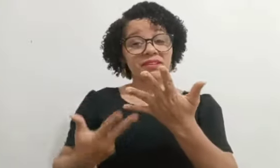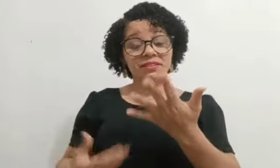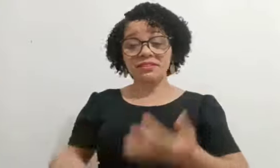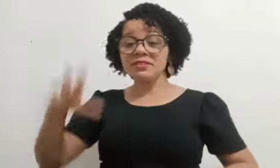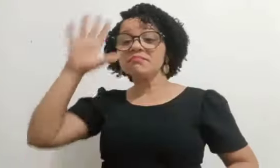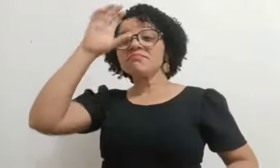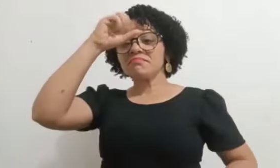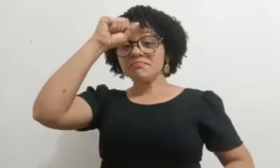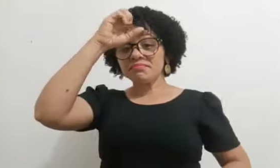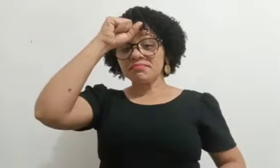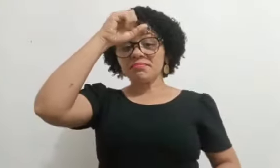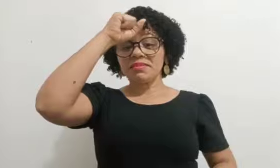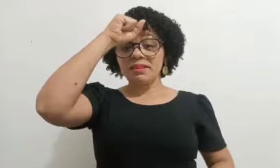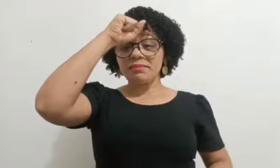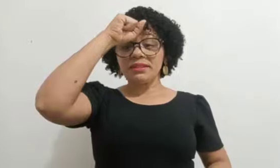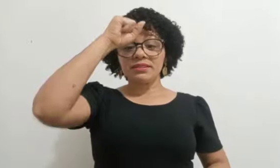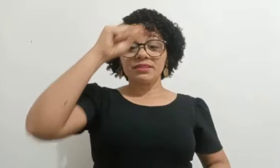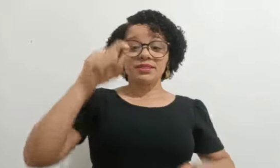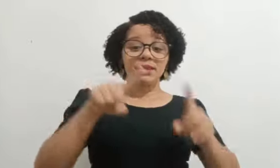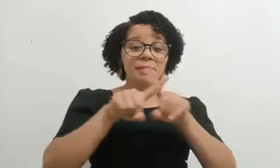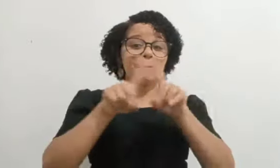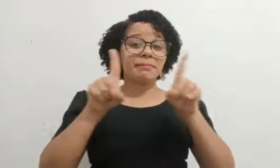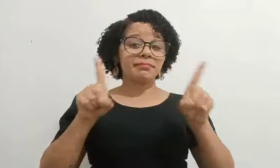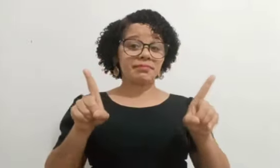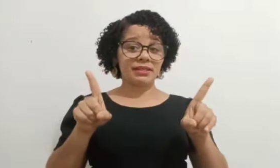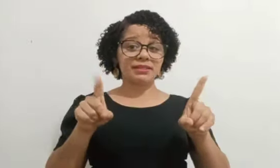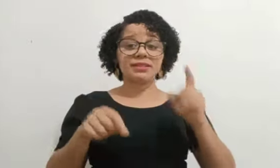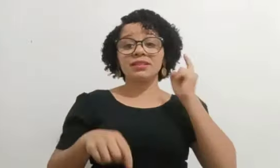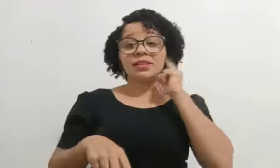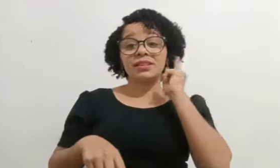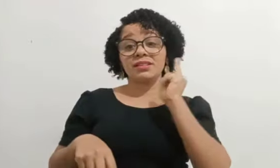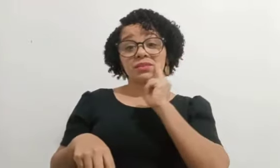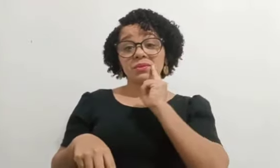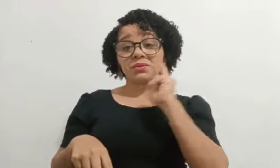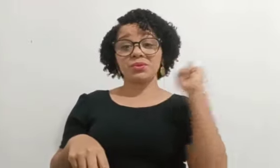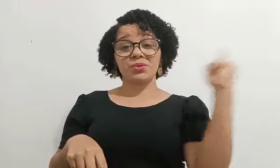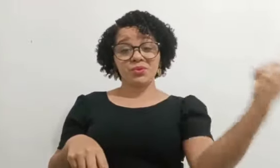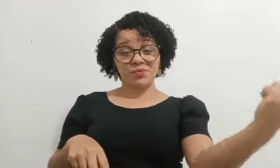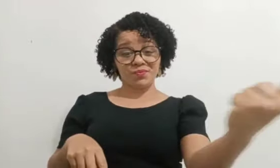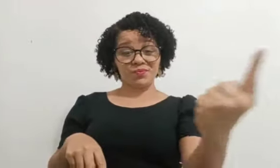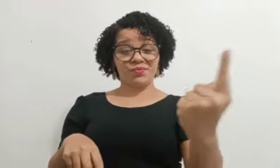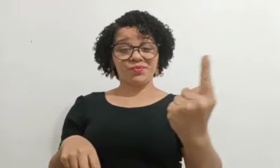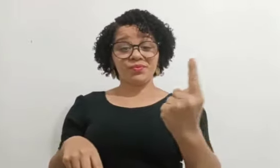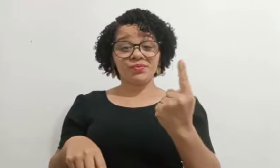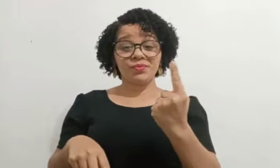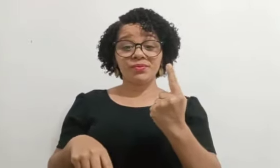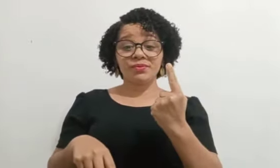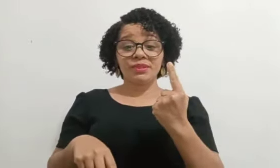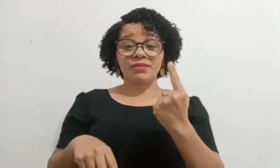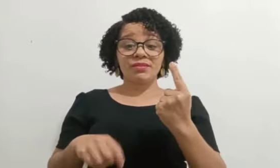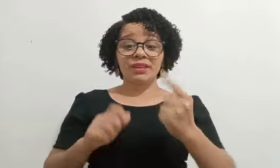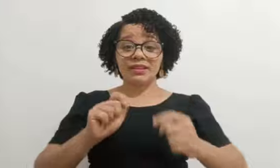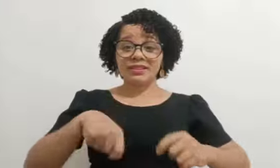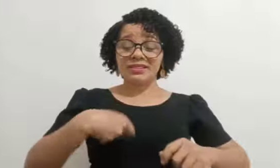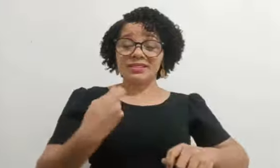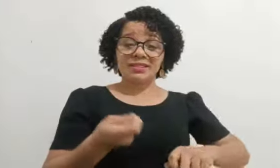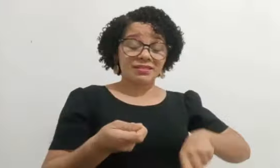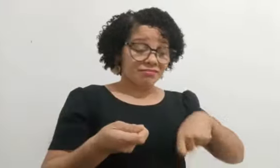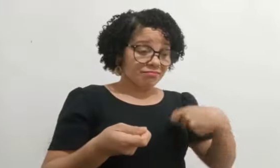Mas eu não compreendia na prática como conversar com o surdo.